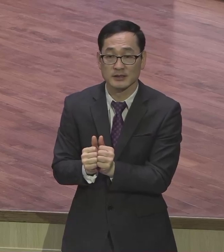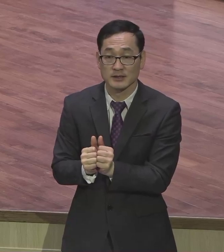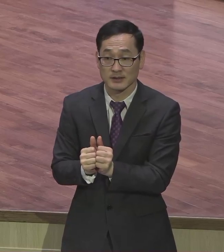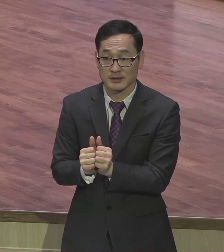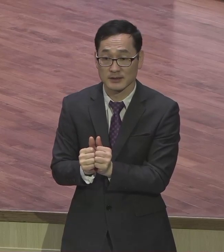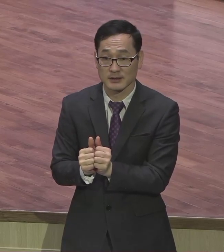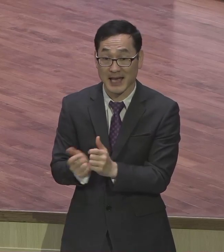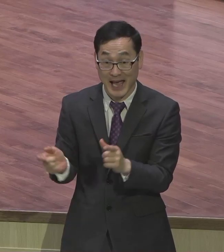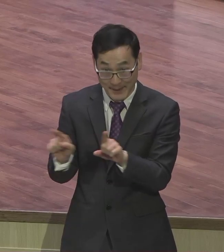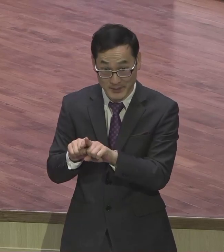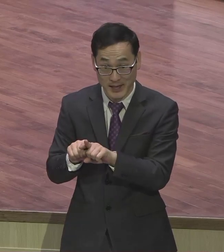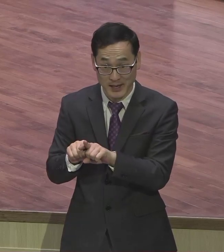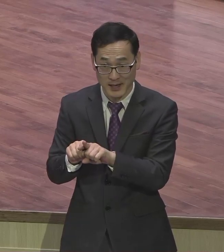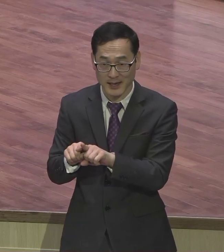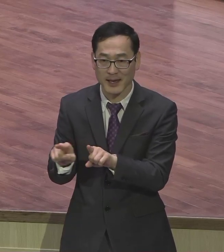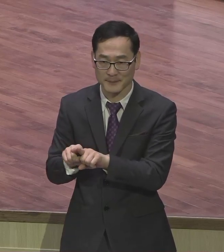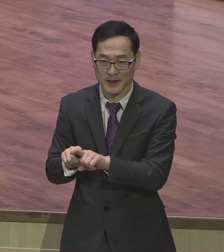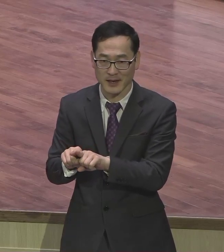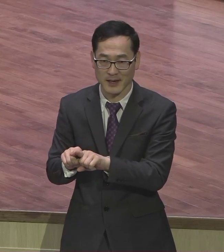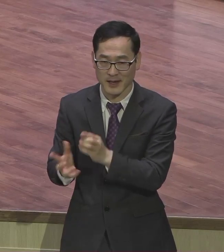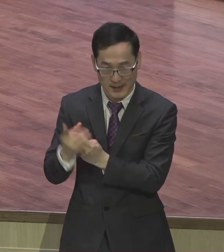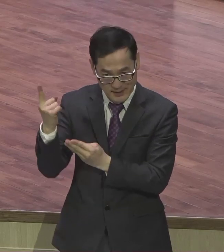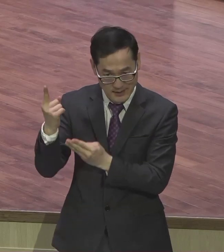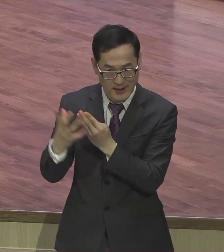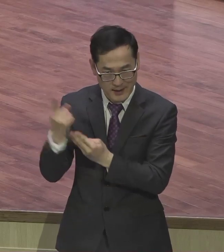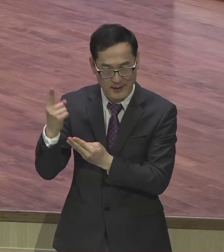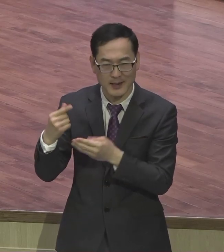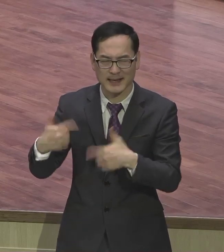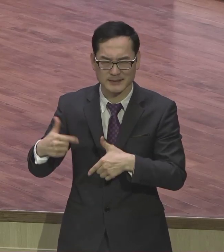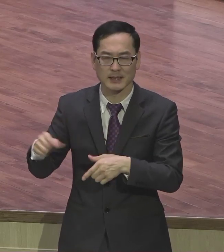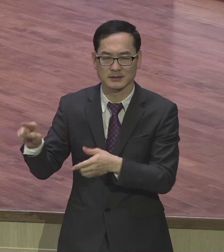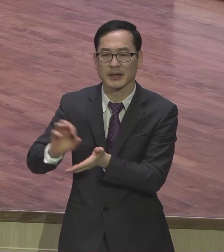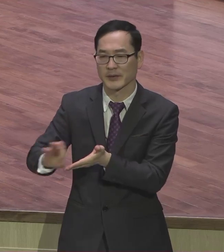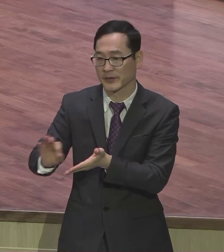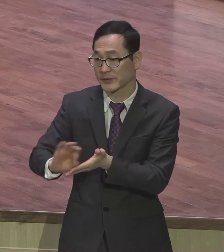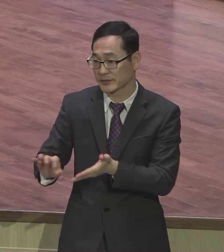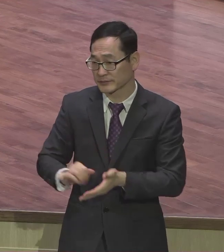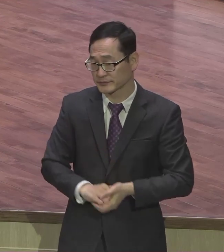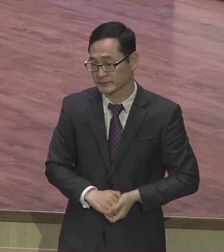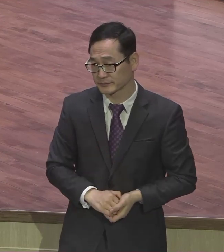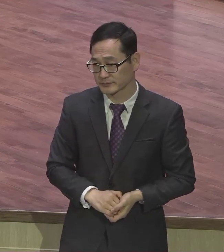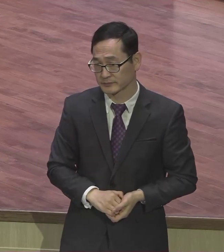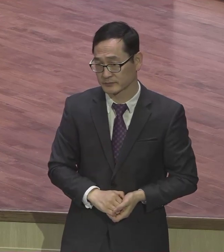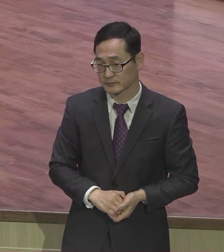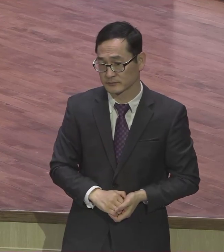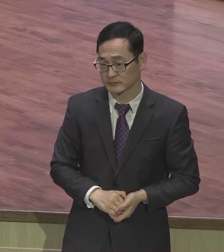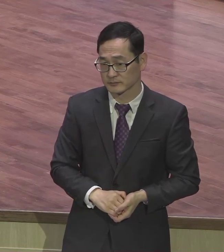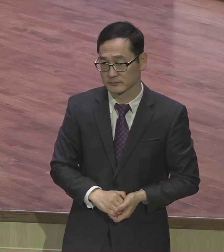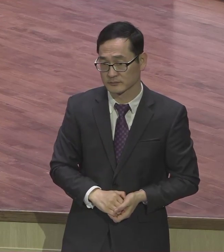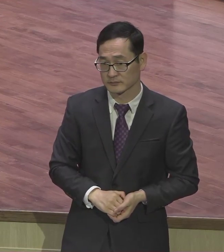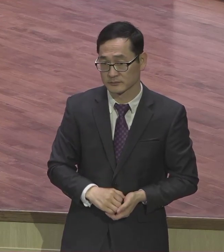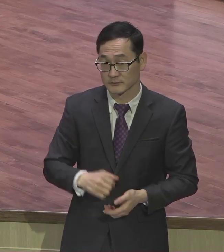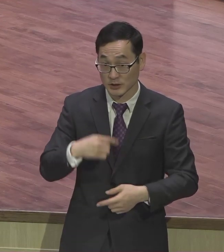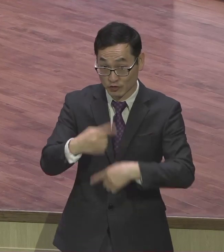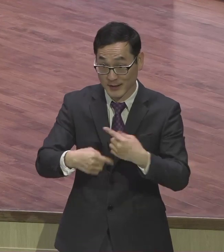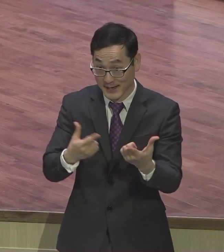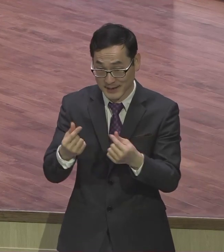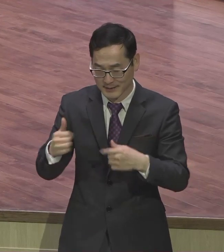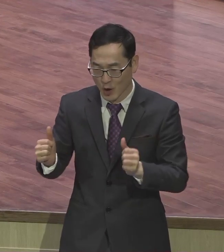하나 이루어소 그래서 늘 여러분이 신앙생활하면서 위드 이마누엘 온네스 이것을 여러분이 점검해봐야 돼요